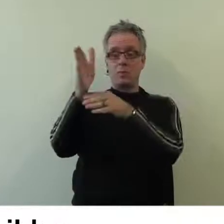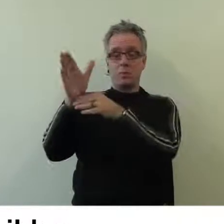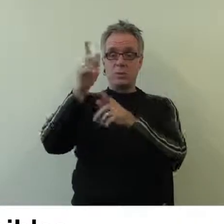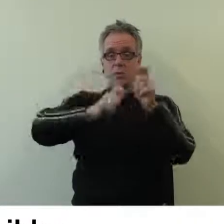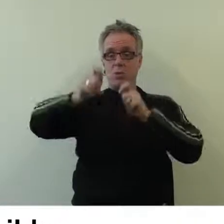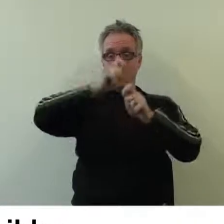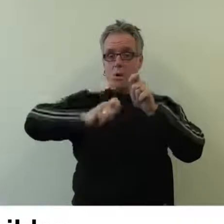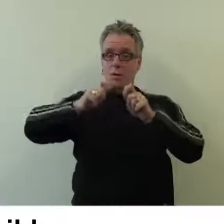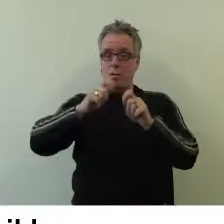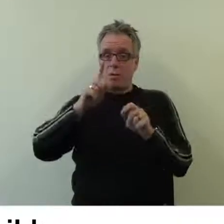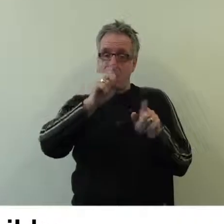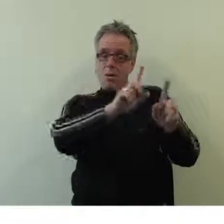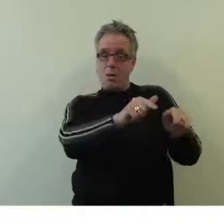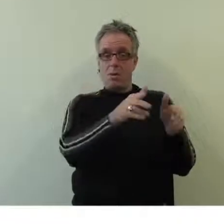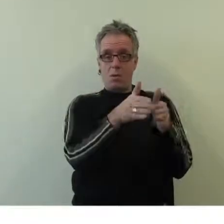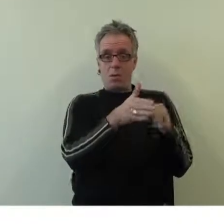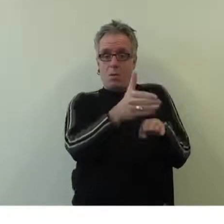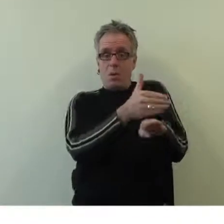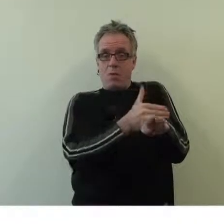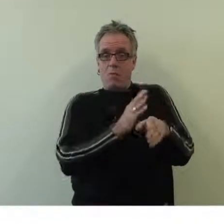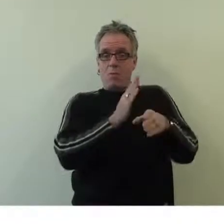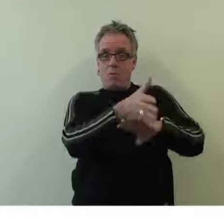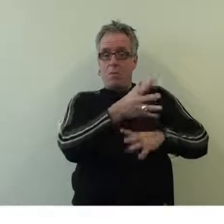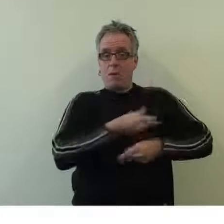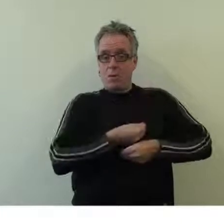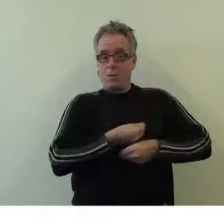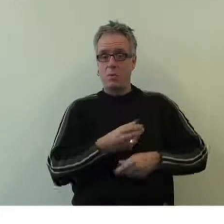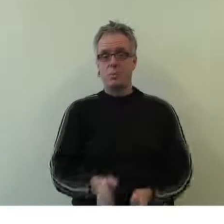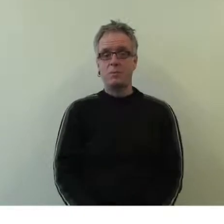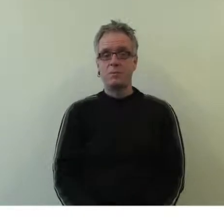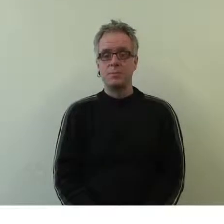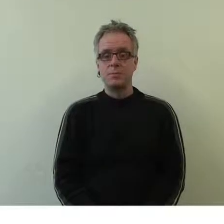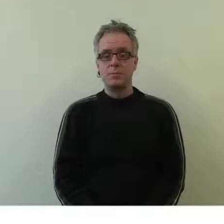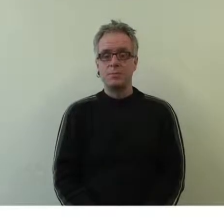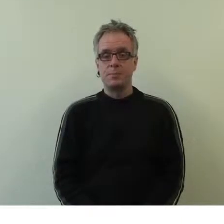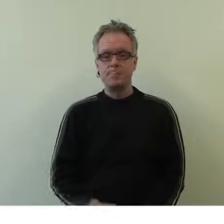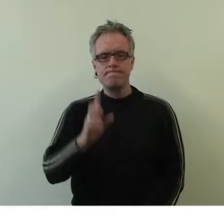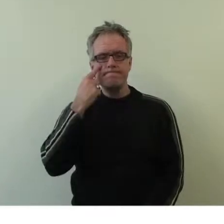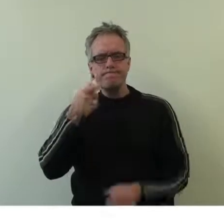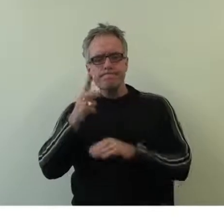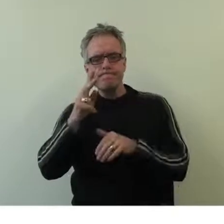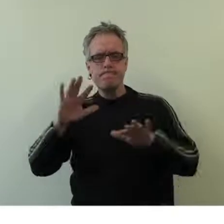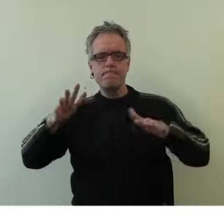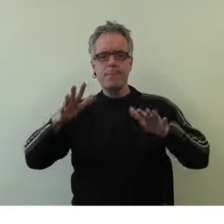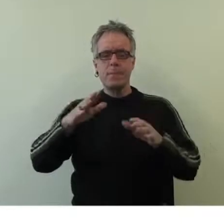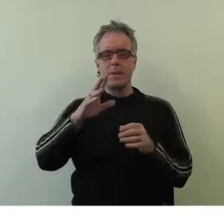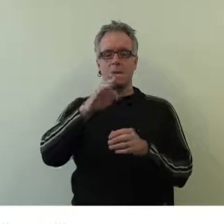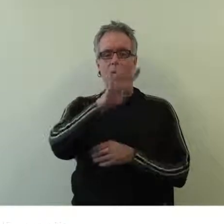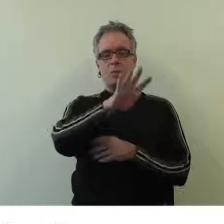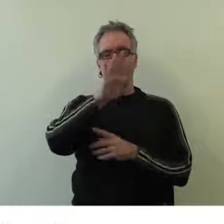disponibles sur simple demande, à l'accueil de l'Espace des sciences. Pour en savoir plus,